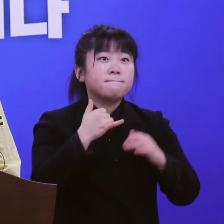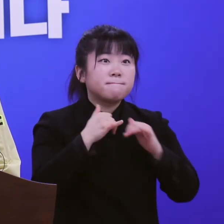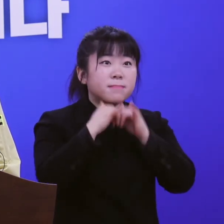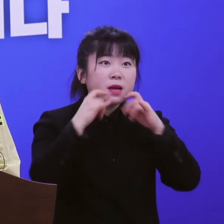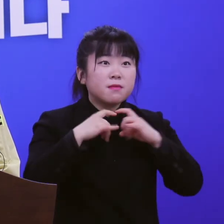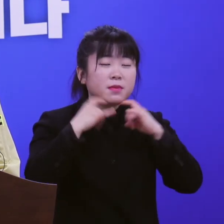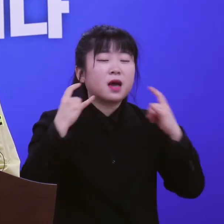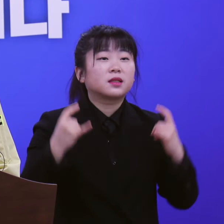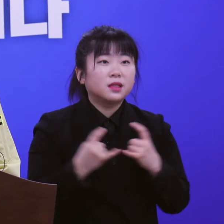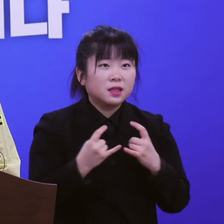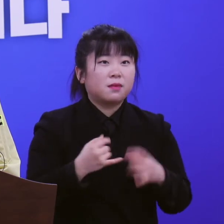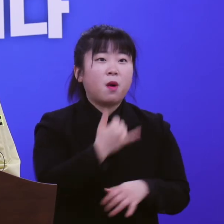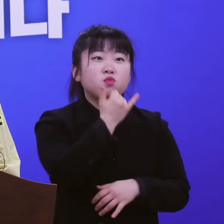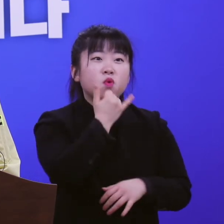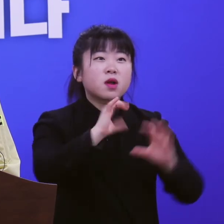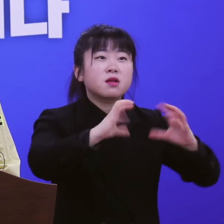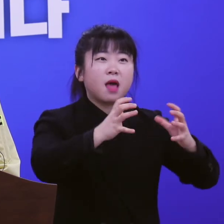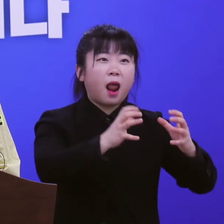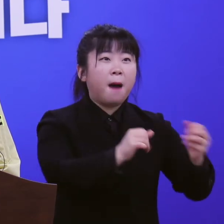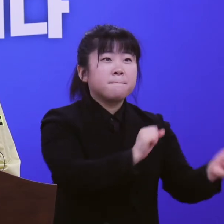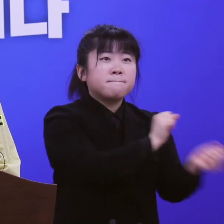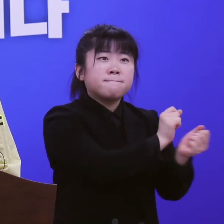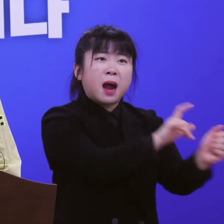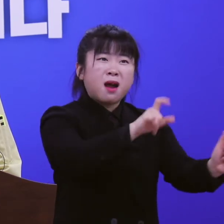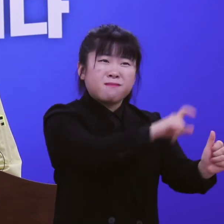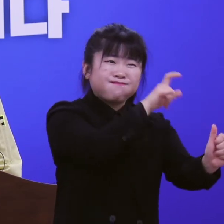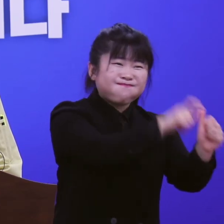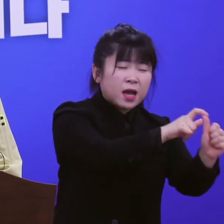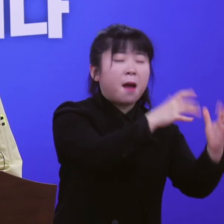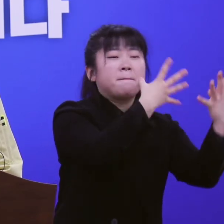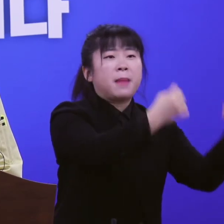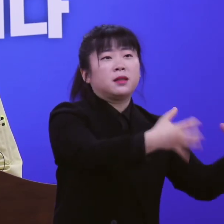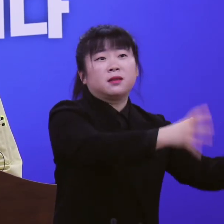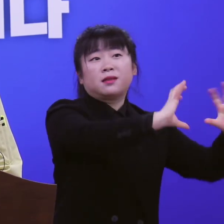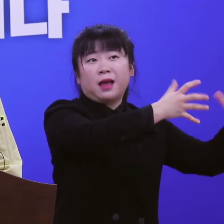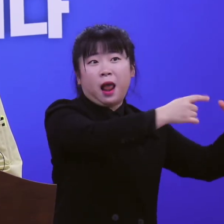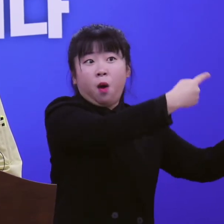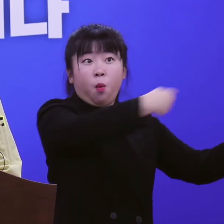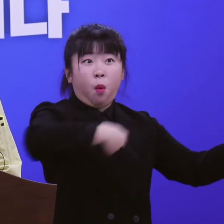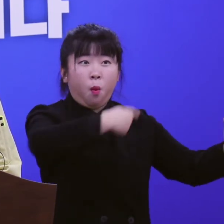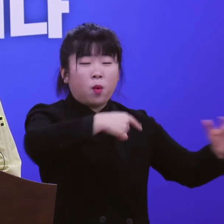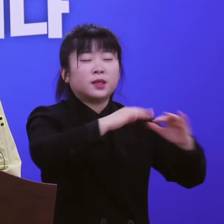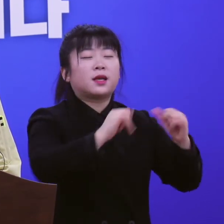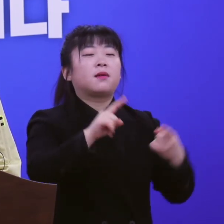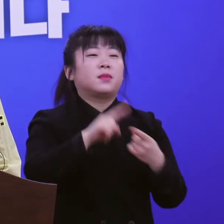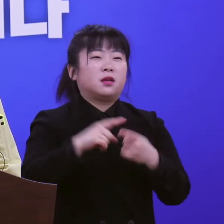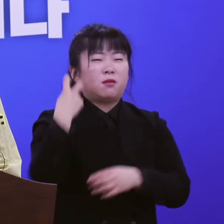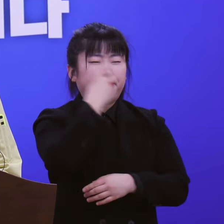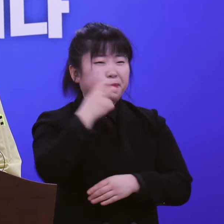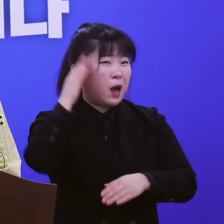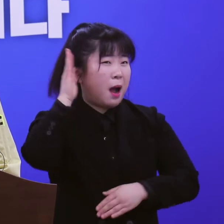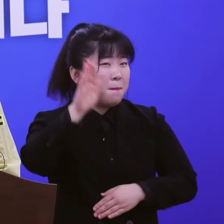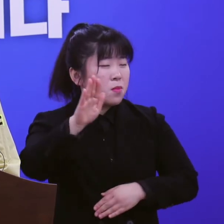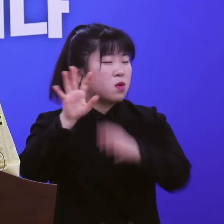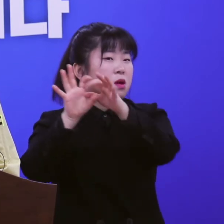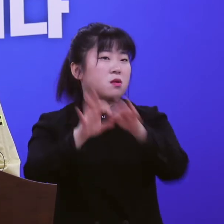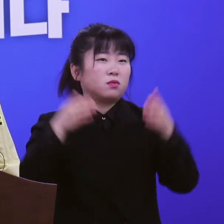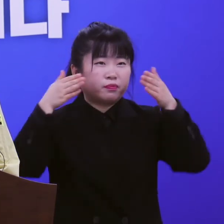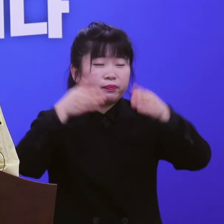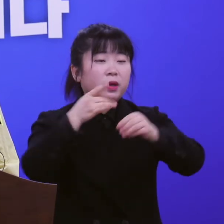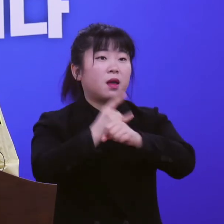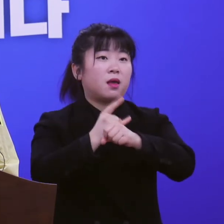확진자가 다수 발생한 국가 입국자에 대해 관리를 지속 강화하도록 하겠습니다. 현재까지